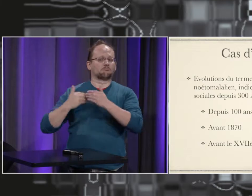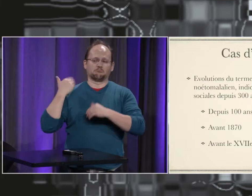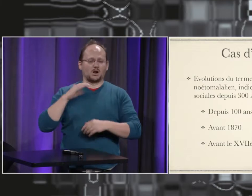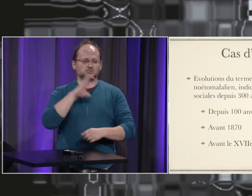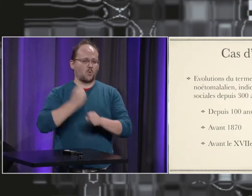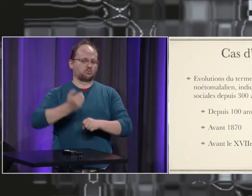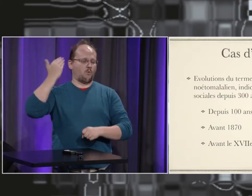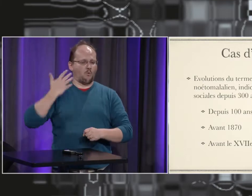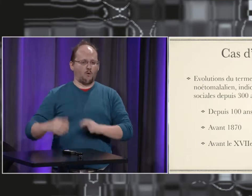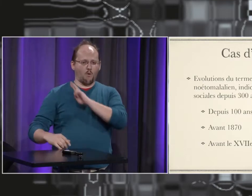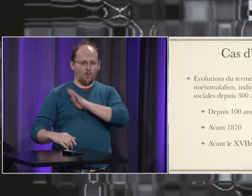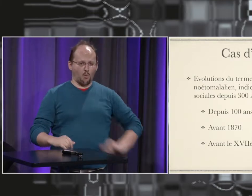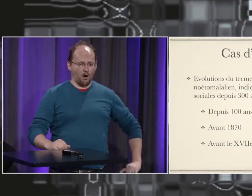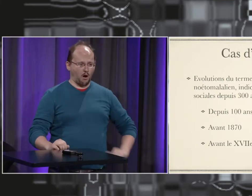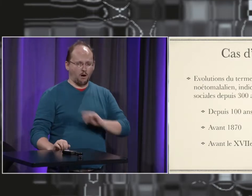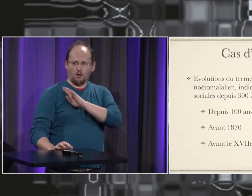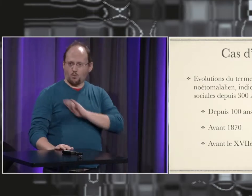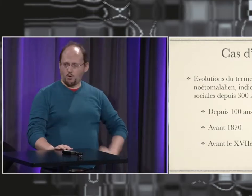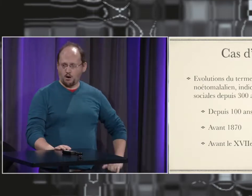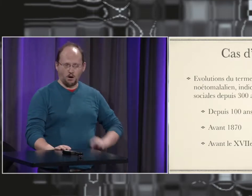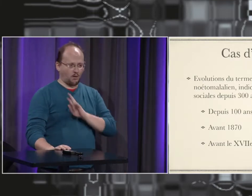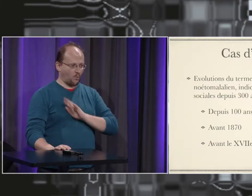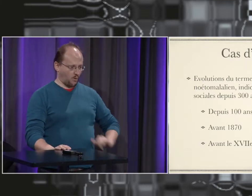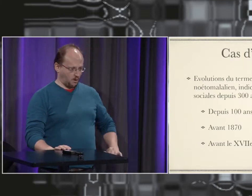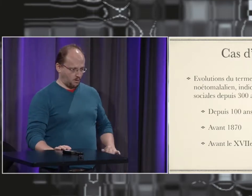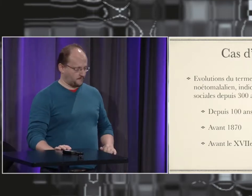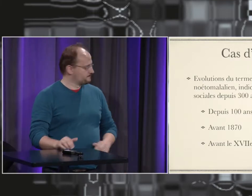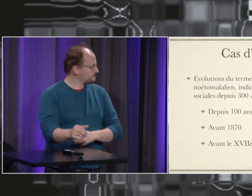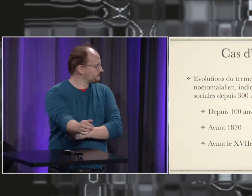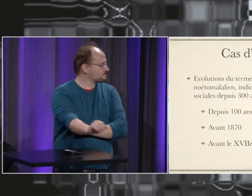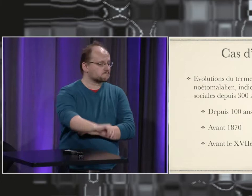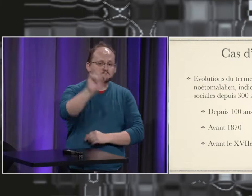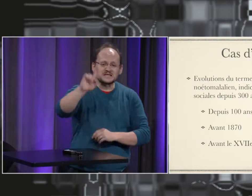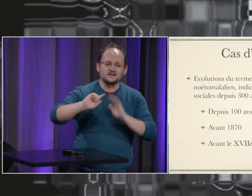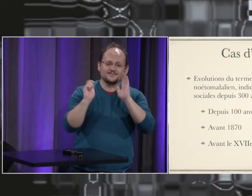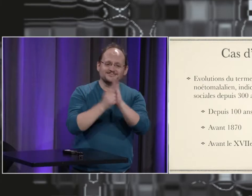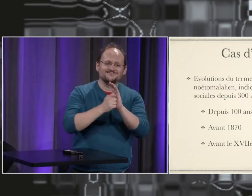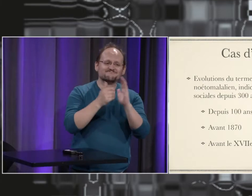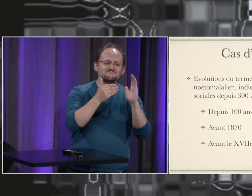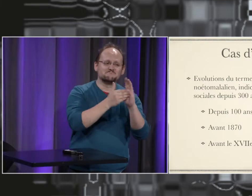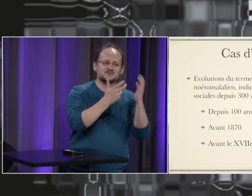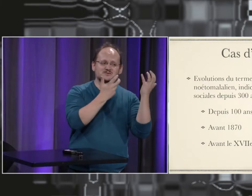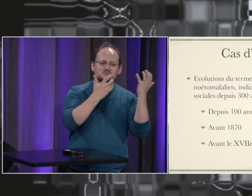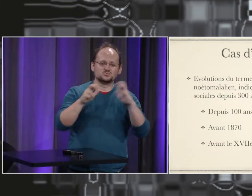on peut revenir en arrière 100 ans auparavant avec le R ou notre épélation qui traverse et qui fait l'écharpe